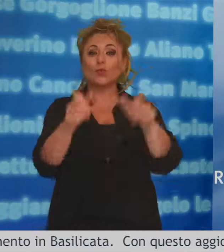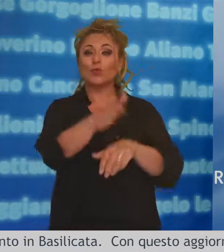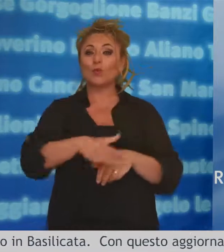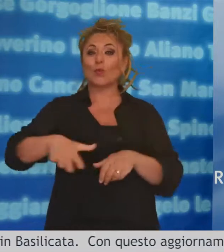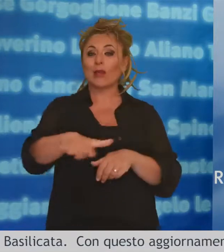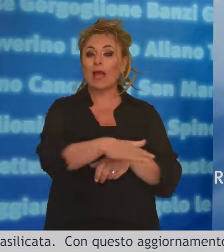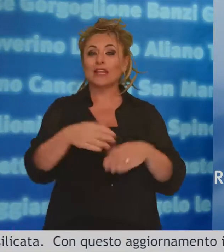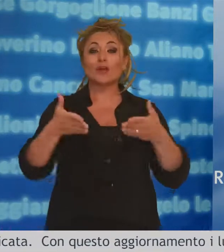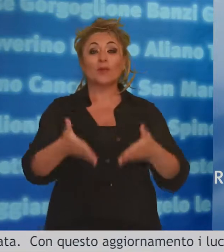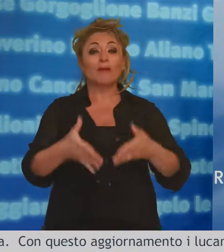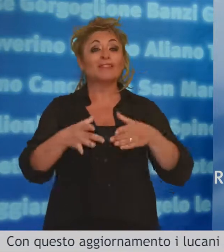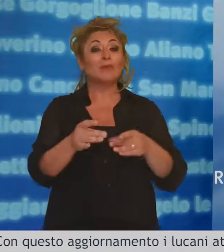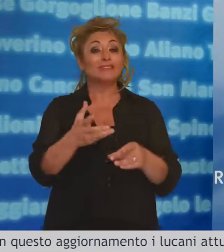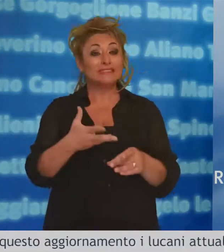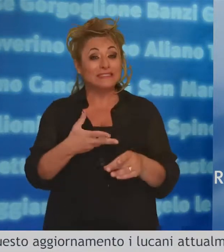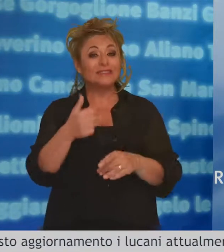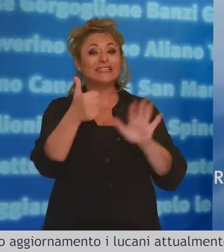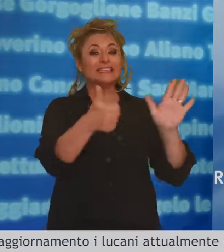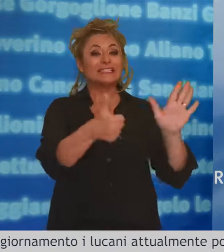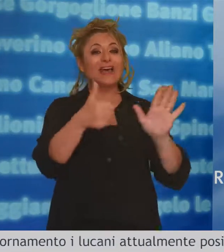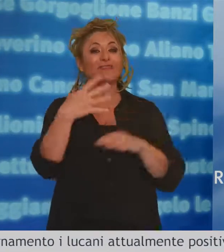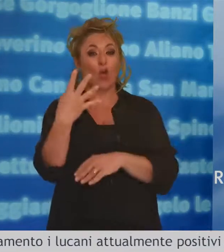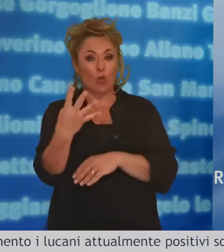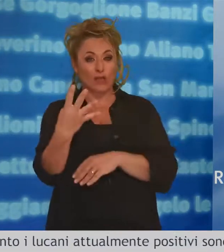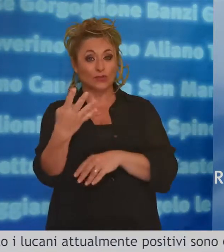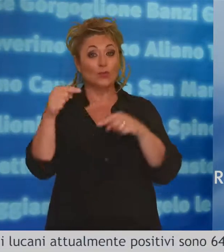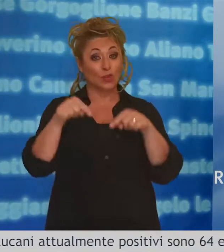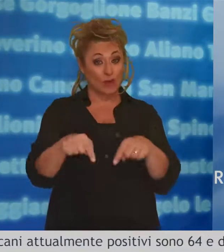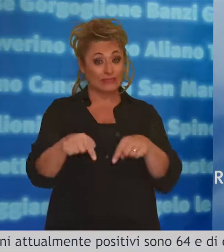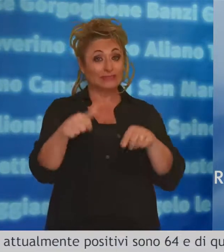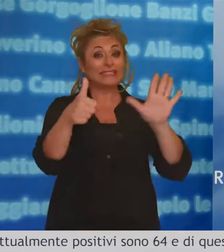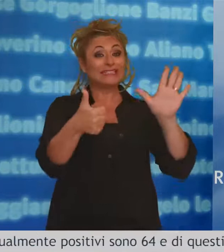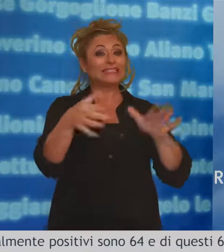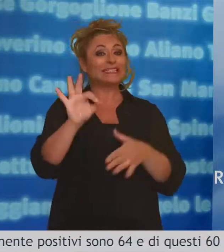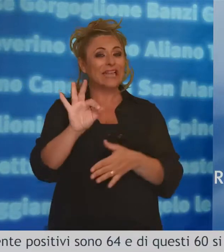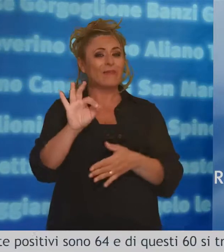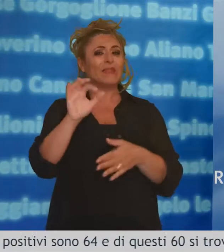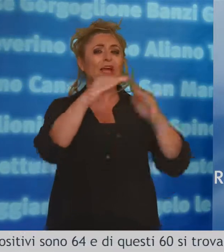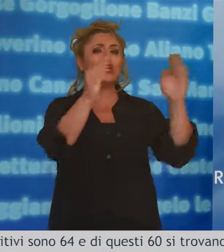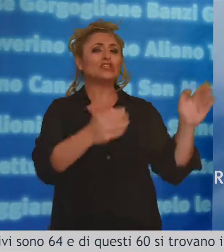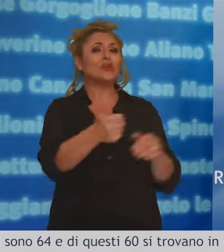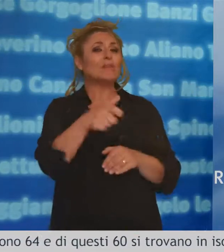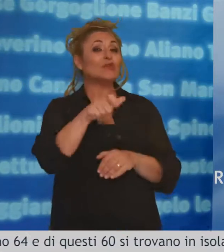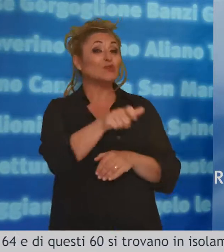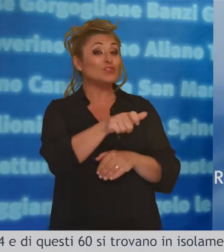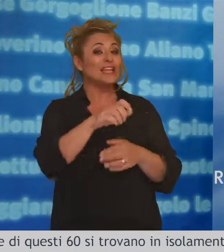positivi sono 64 e di questi 60 si trovano in isolamento domiciliare.